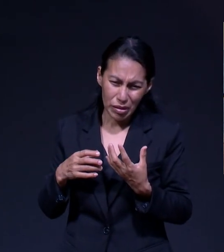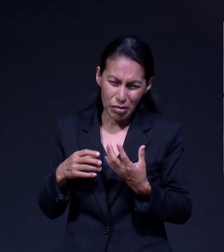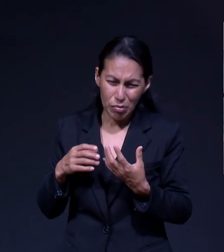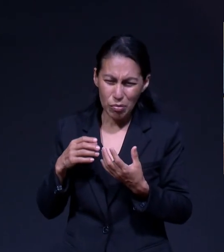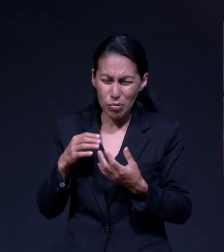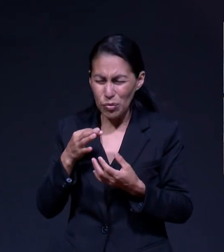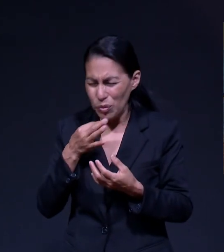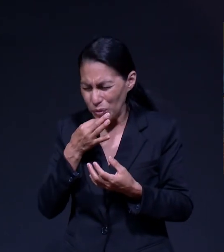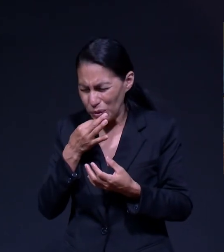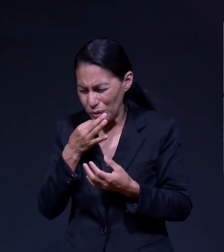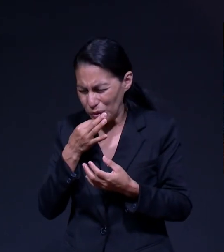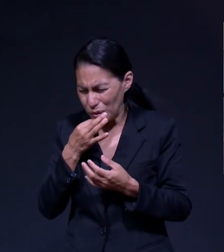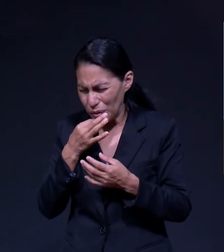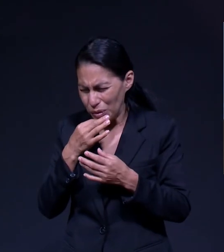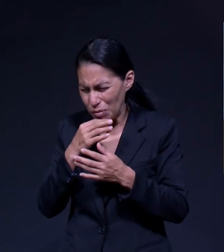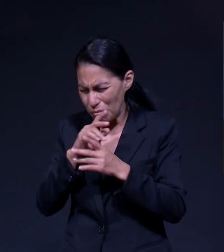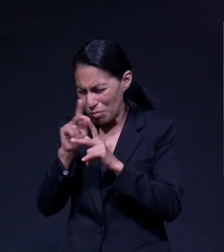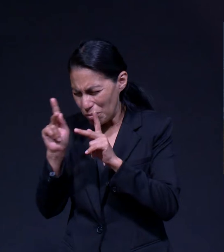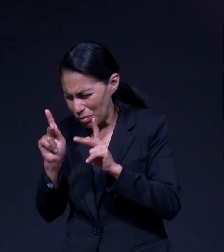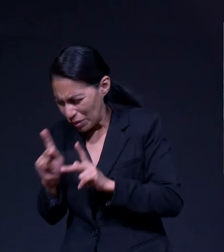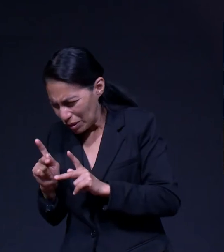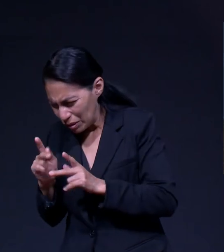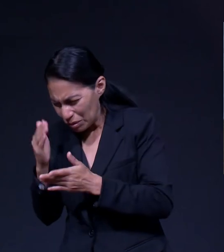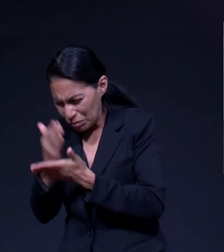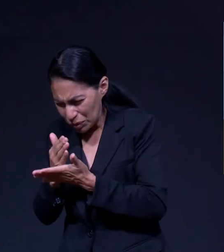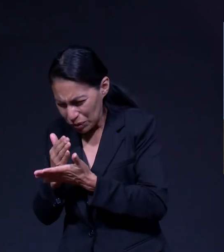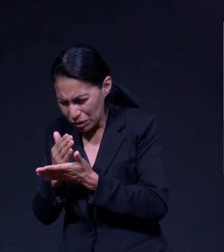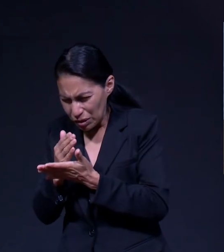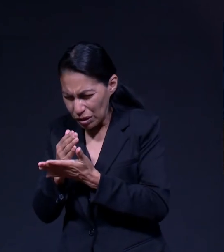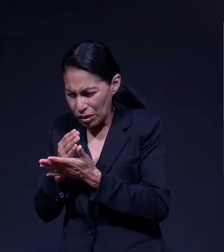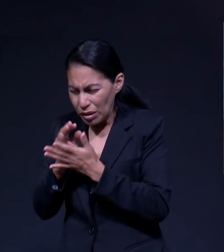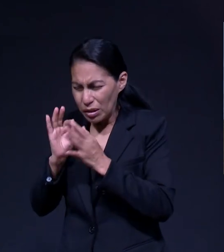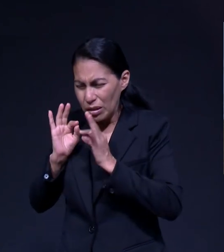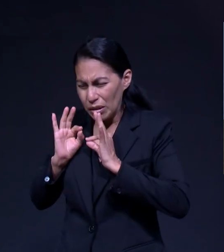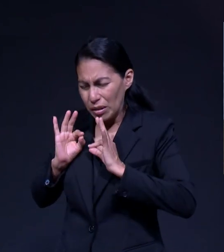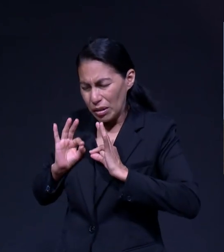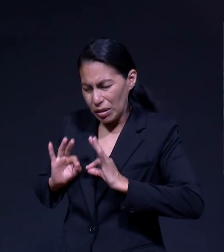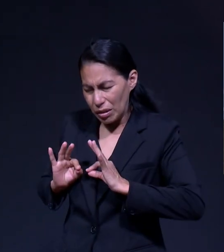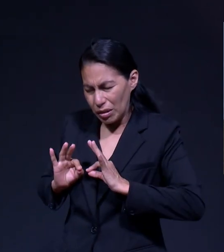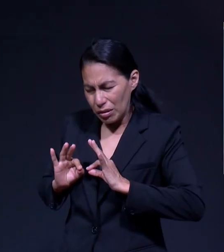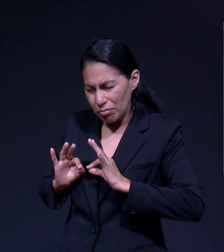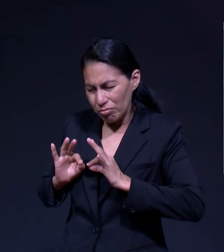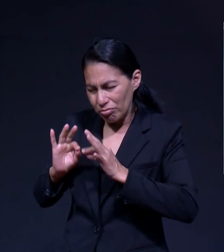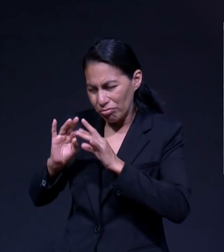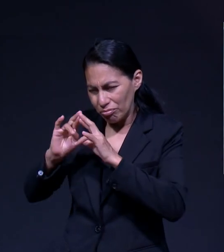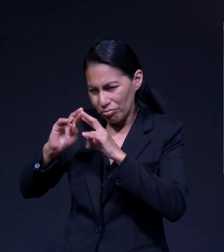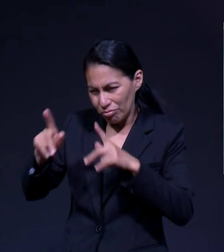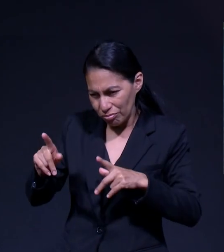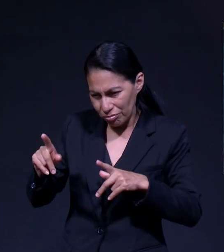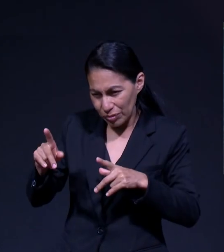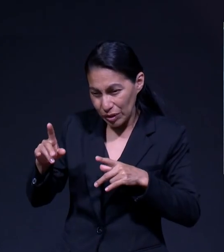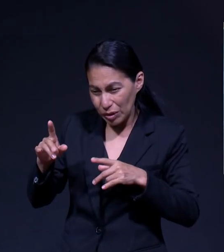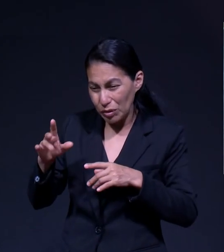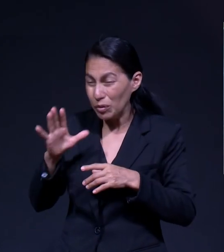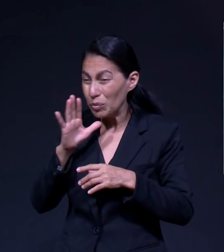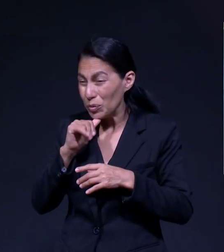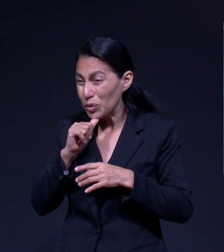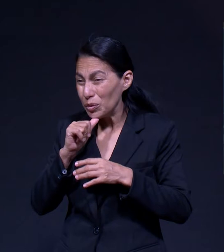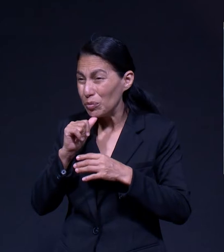Momento De Pausa De Silencio Con Dios Si Hay Muchísima Gente Que En Medio